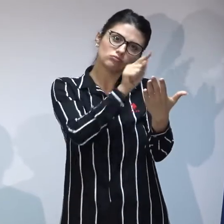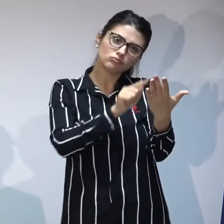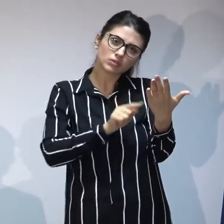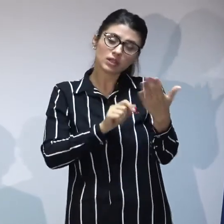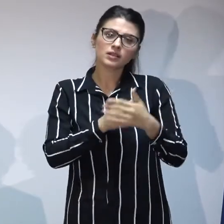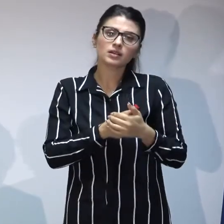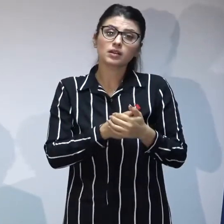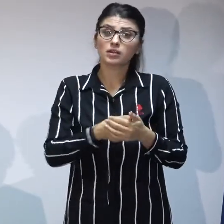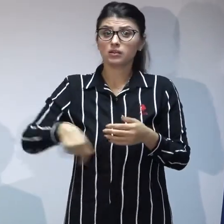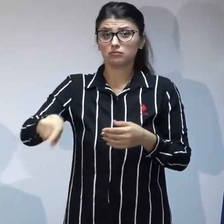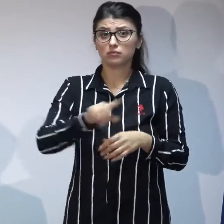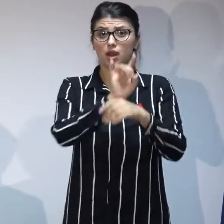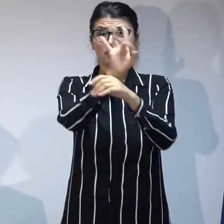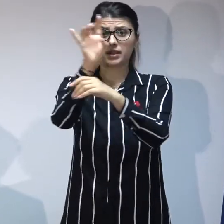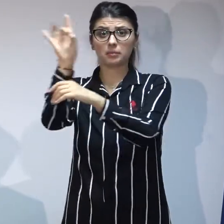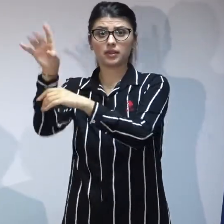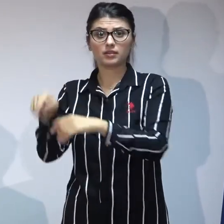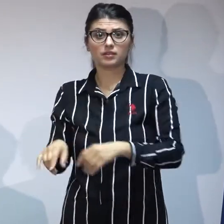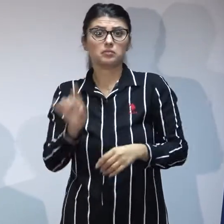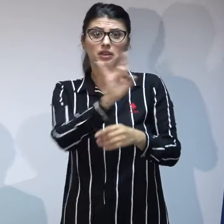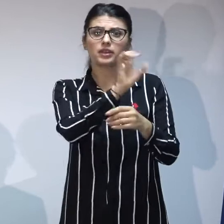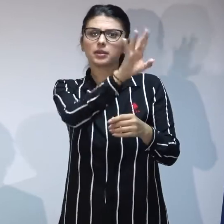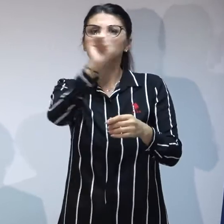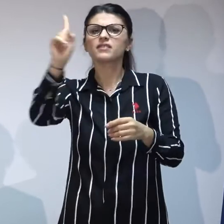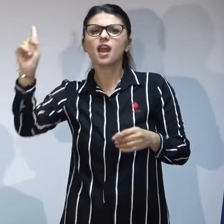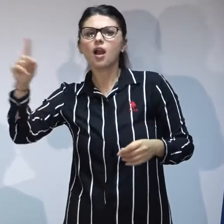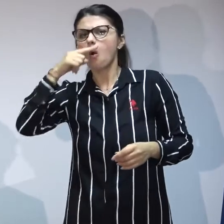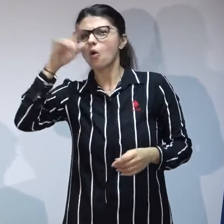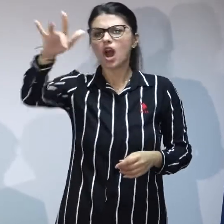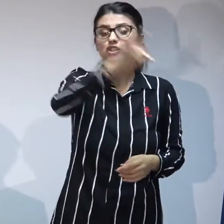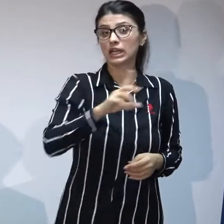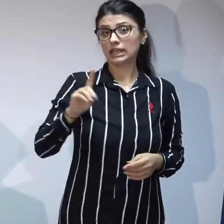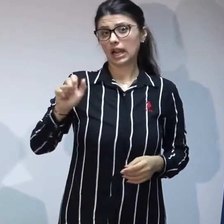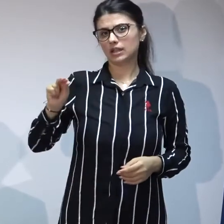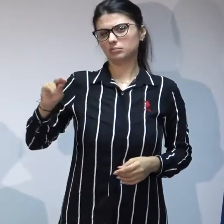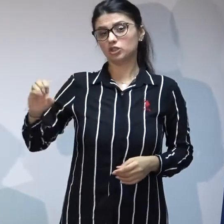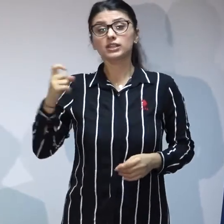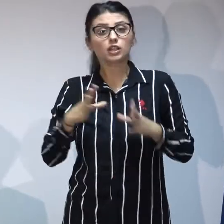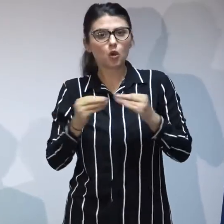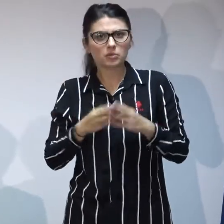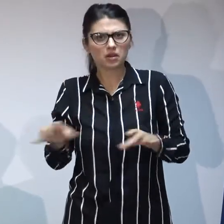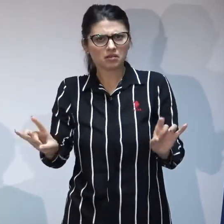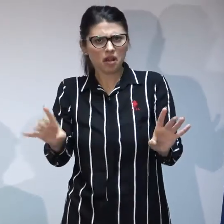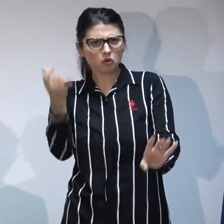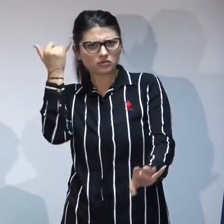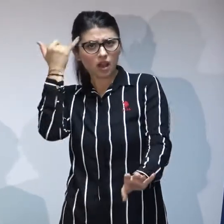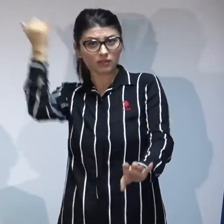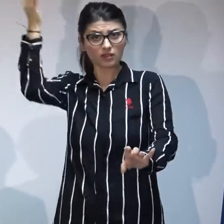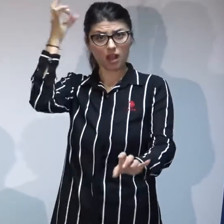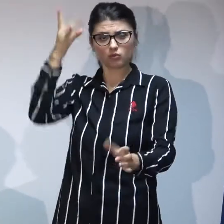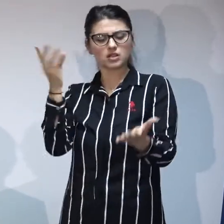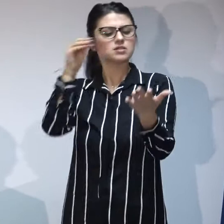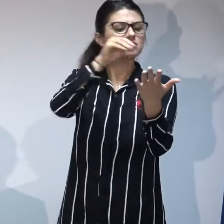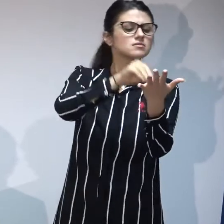transmis direcțiilor să știți că nu am inventat roata nu o să vin să vă spun că în acest ghid am scris ceva despre care